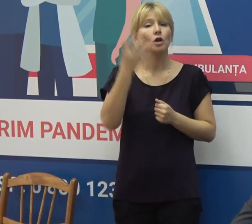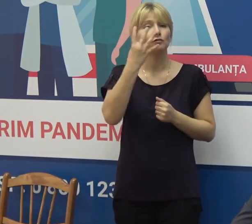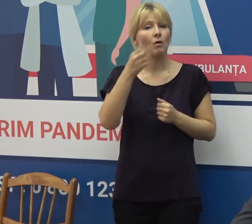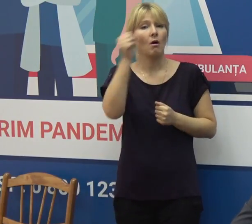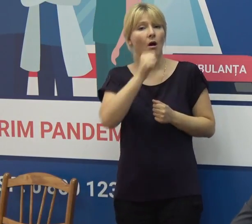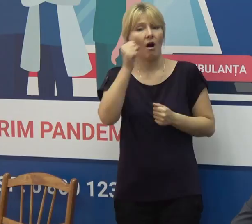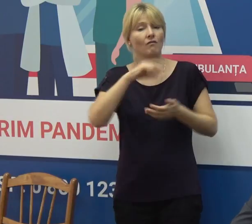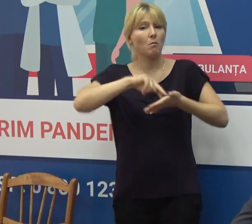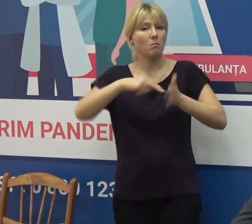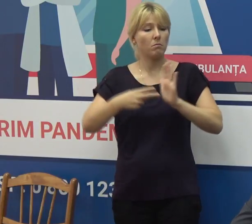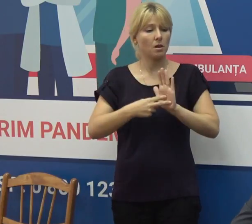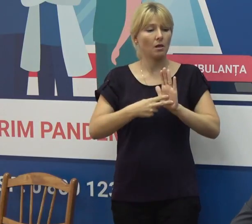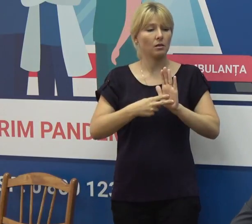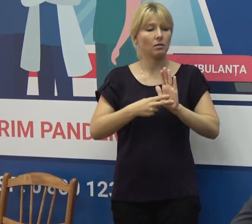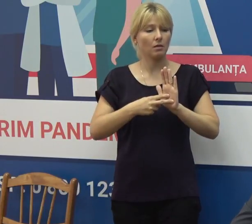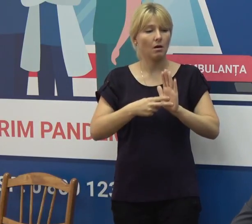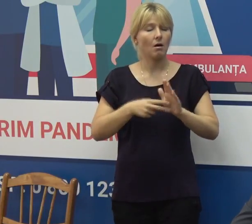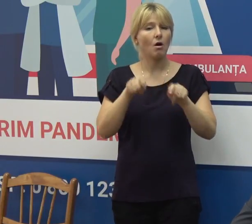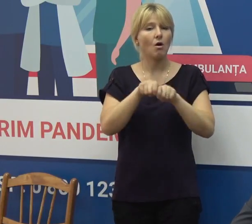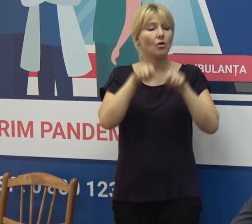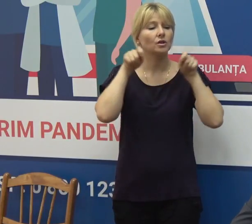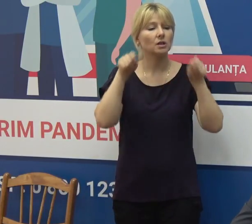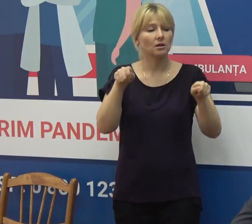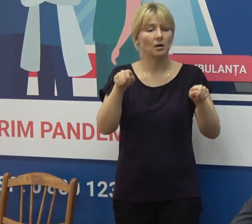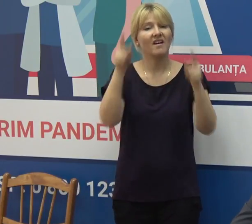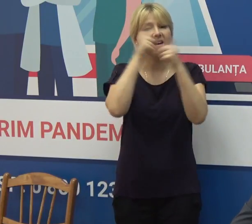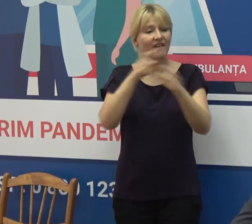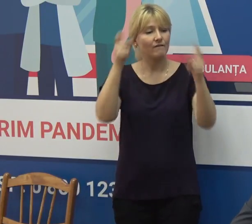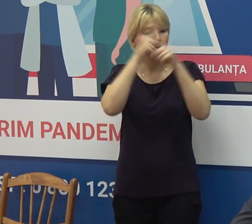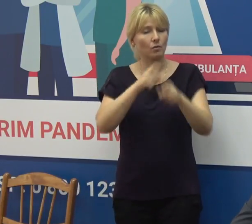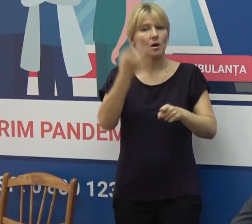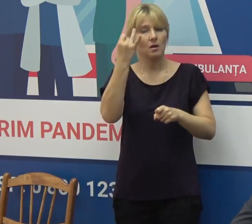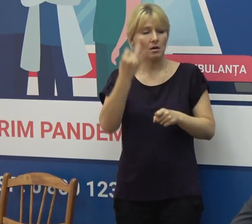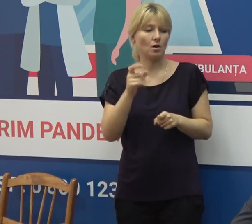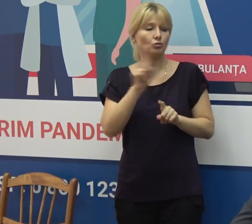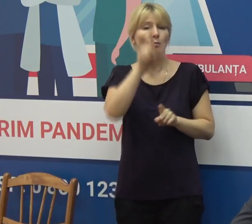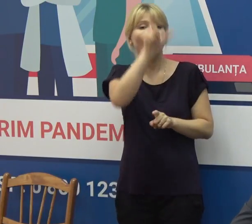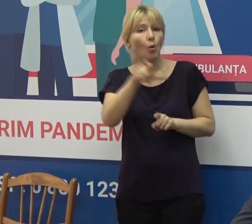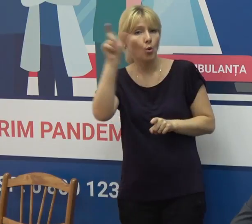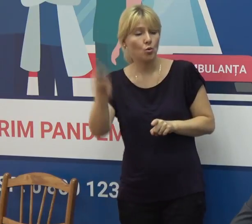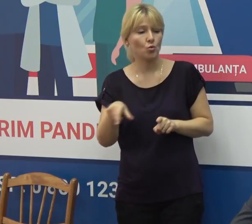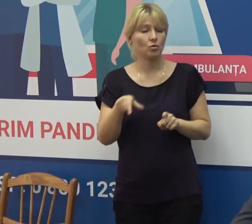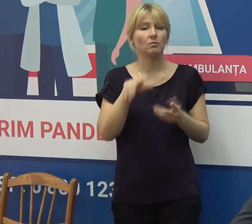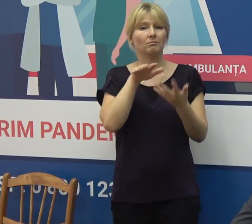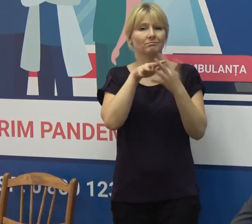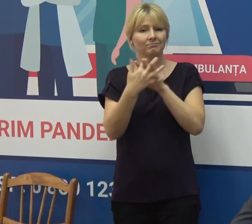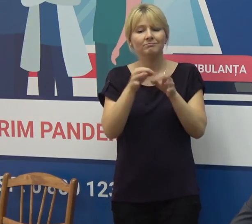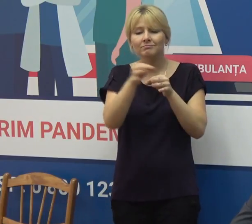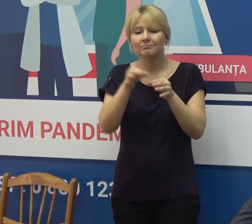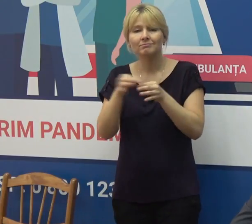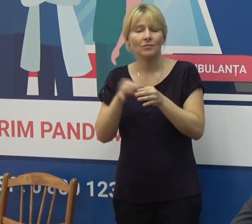planificăm lansarea campanii de informare și sensibilizare a populației din mediul rural